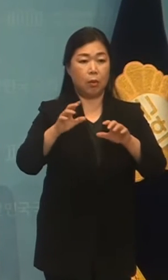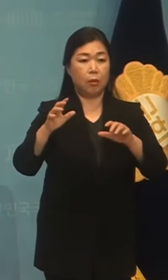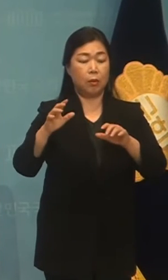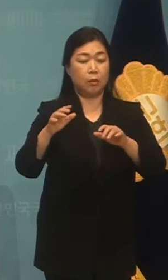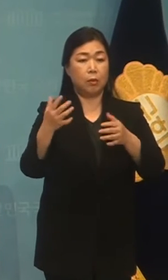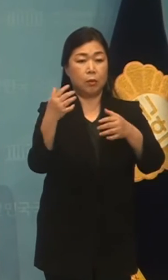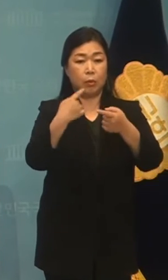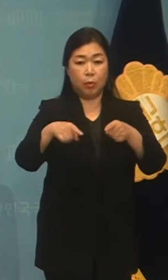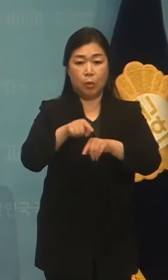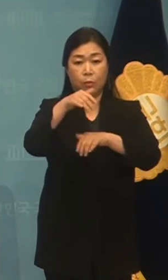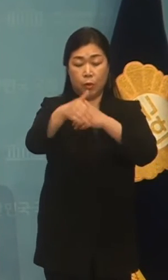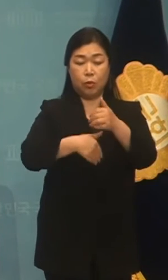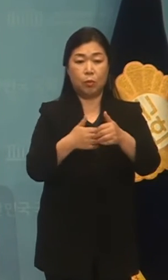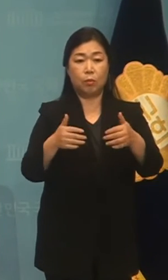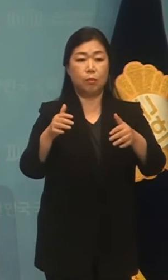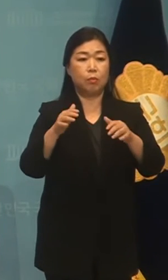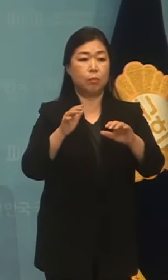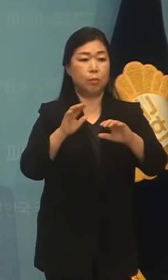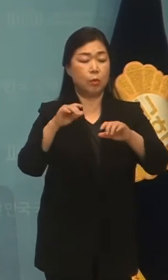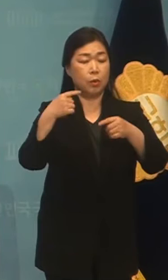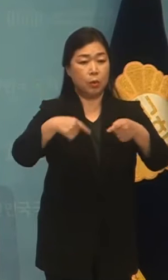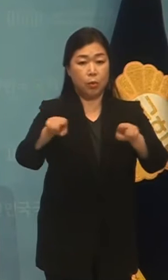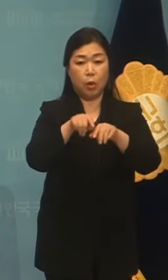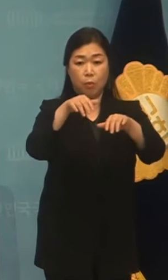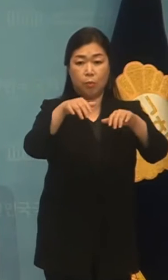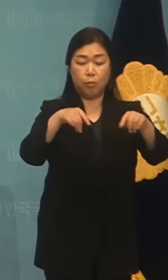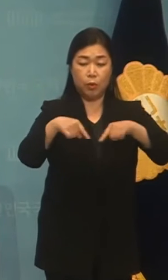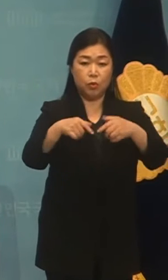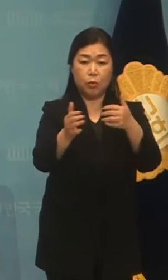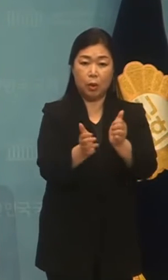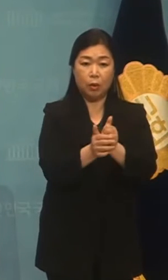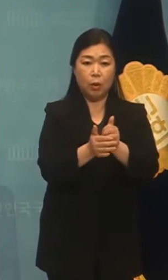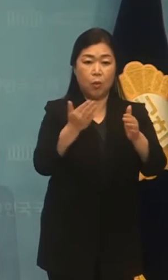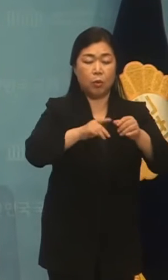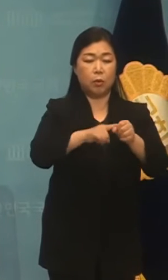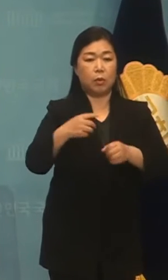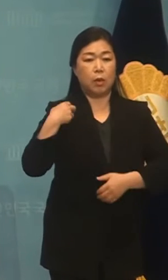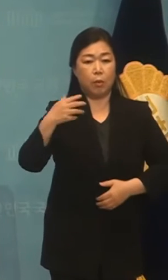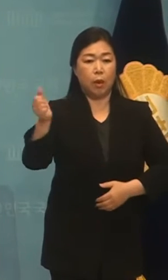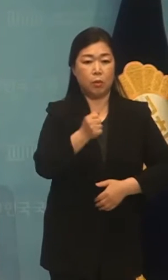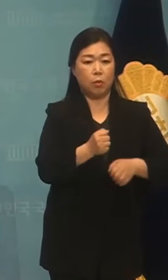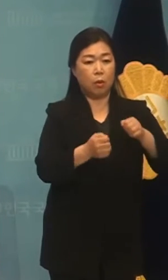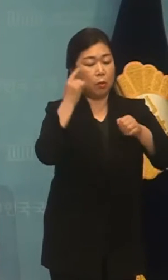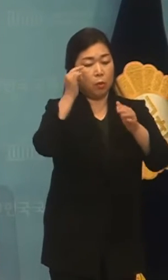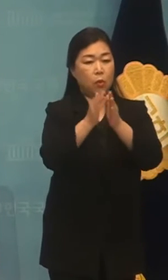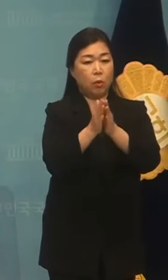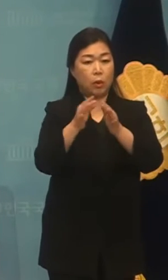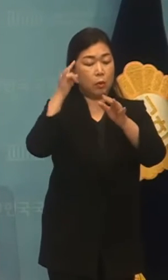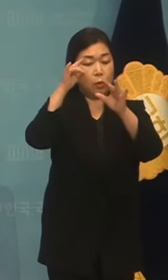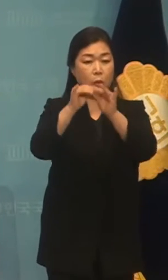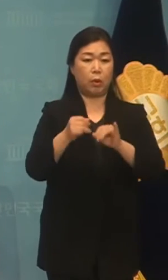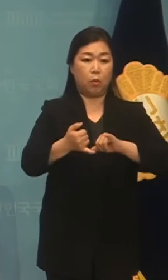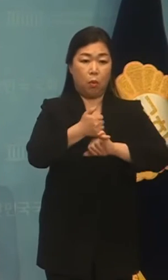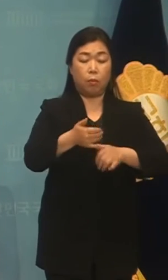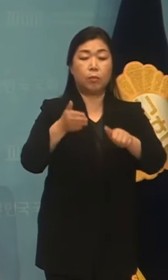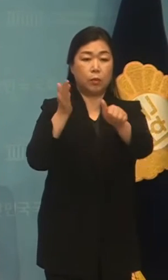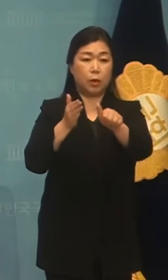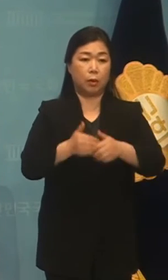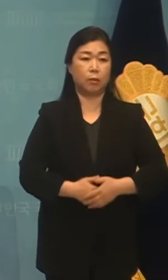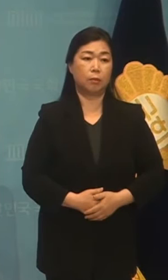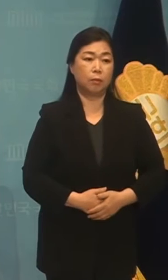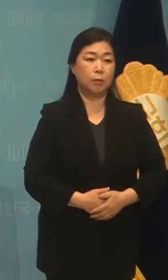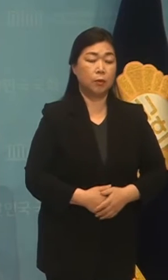의원을 공천했던 책임이 된다. 공적 책임을 분명히 해주실 바랍니다. 정의당은 내일 본회의에서 체포동의안이